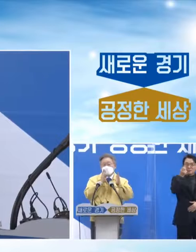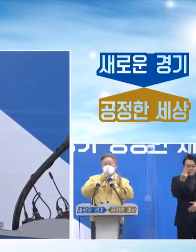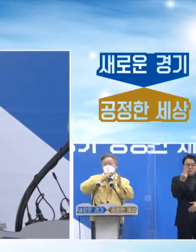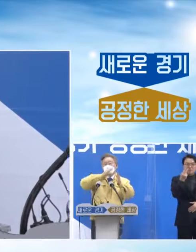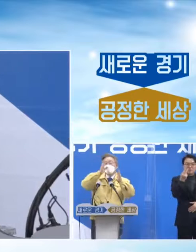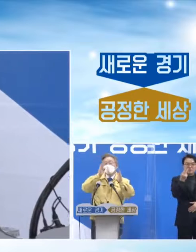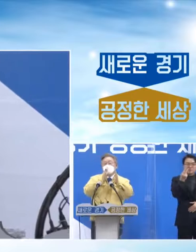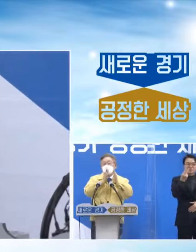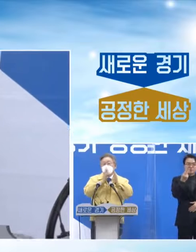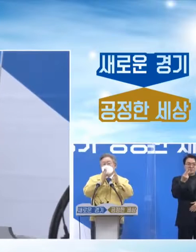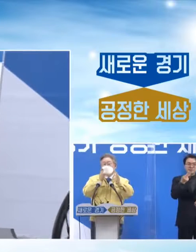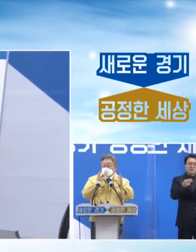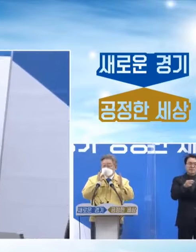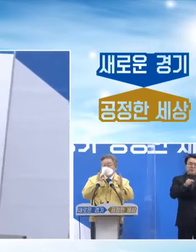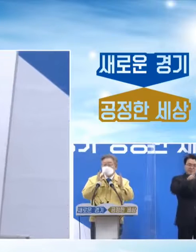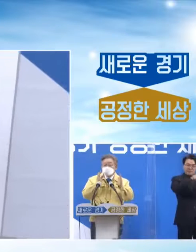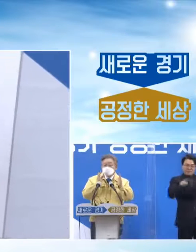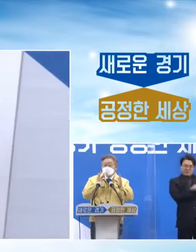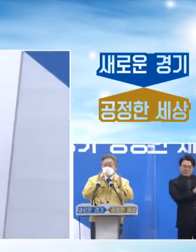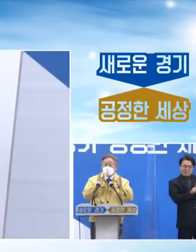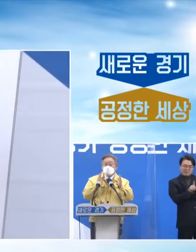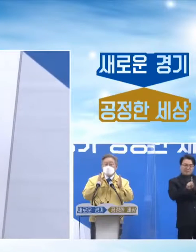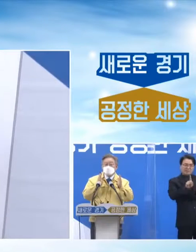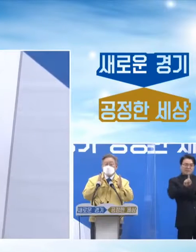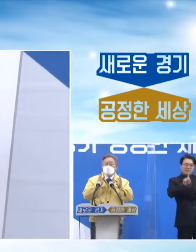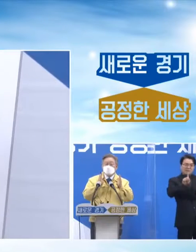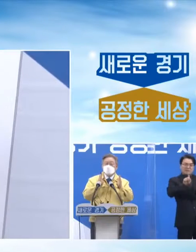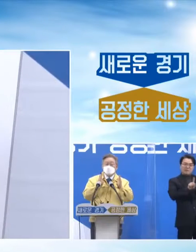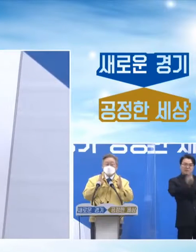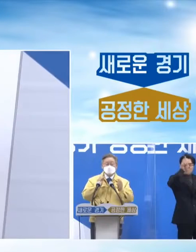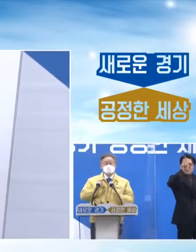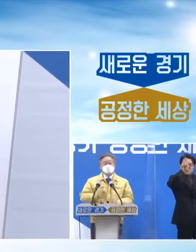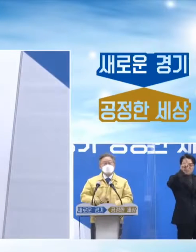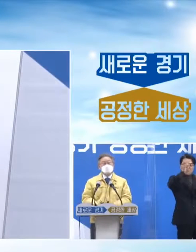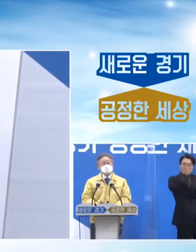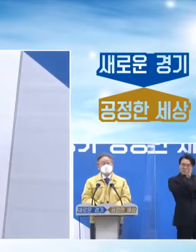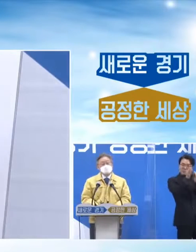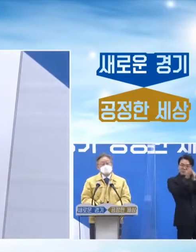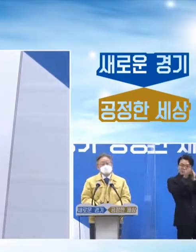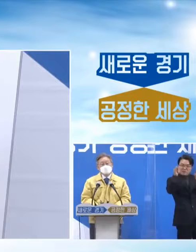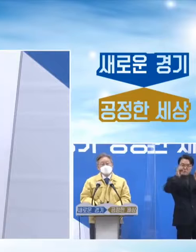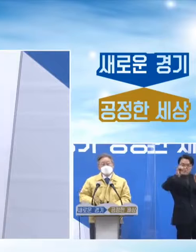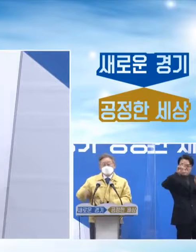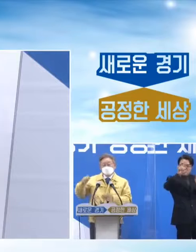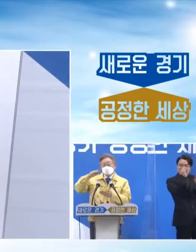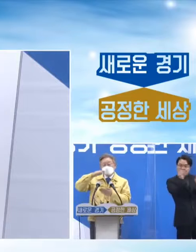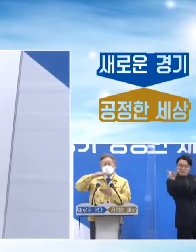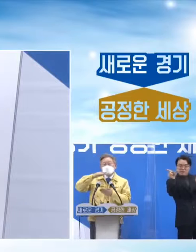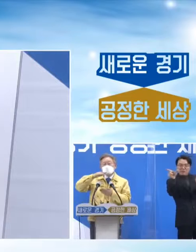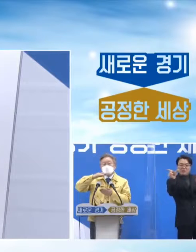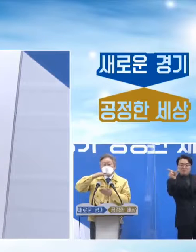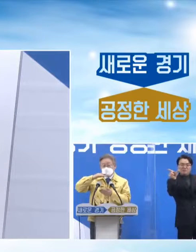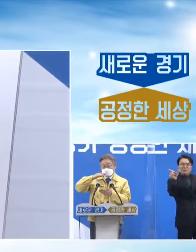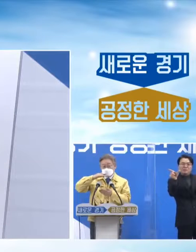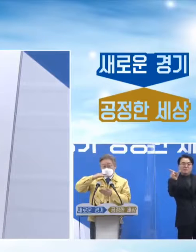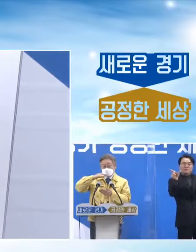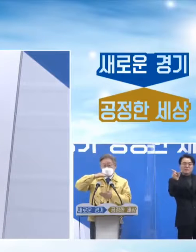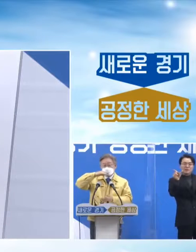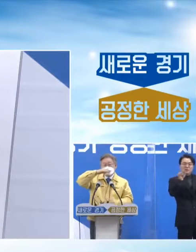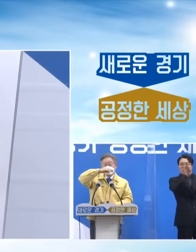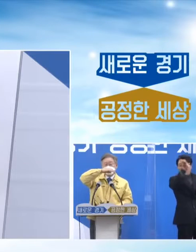그래프가 높을 때의 길이 즉 폭이죠 기간 그 다음에 저점의